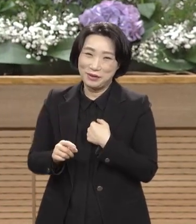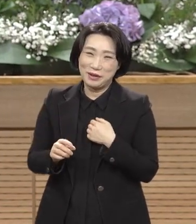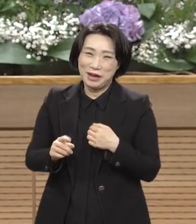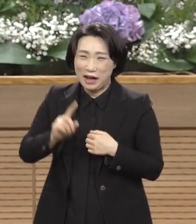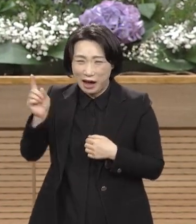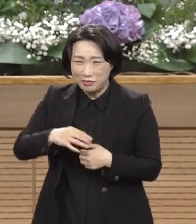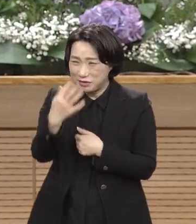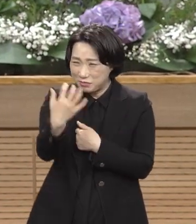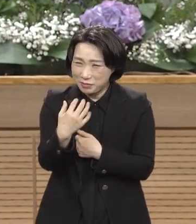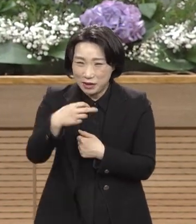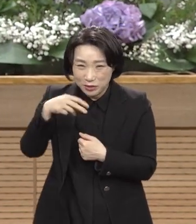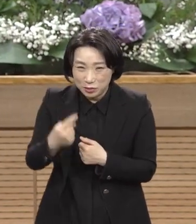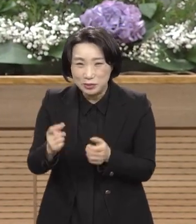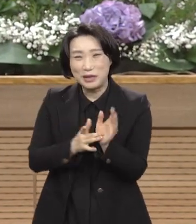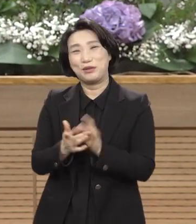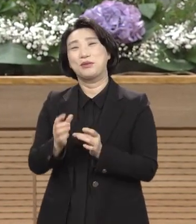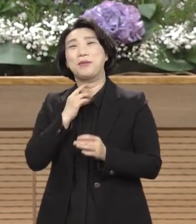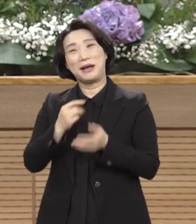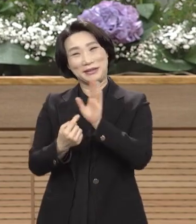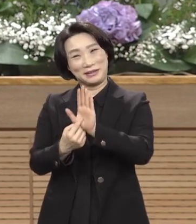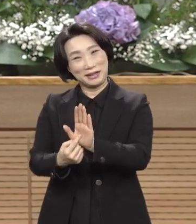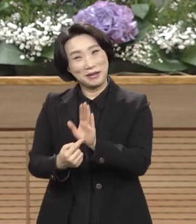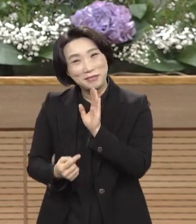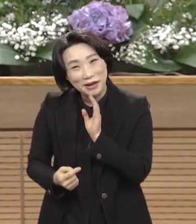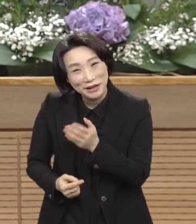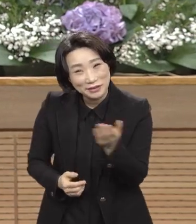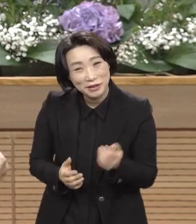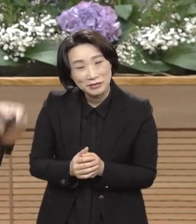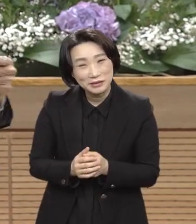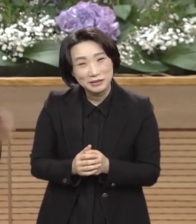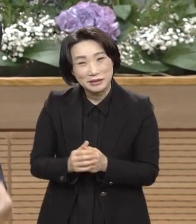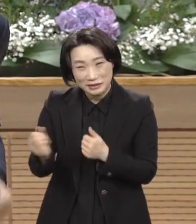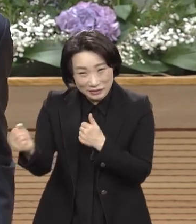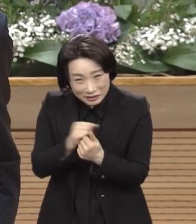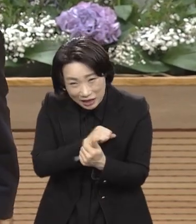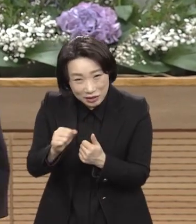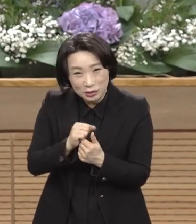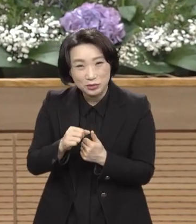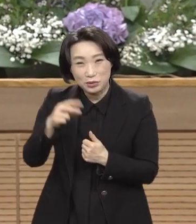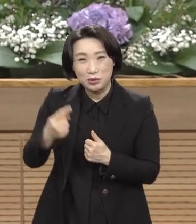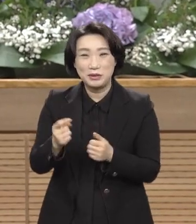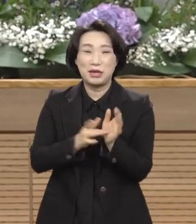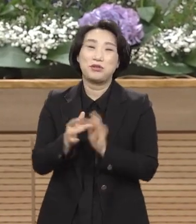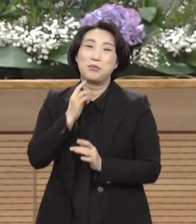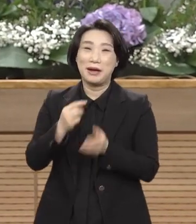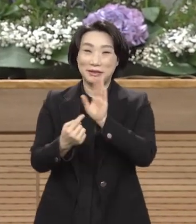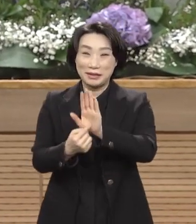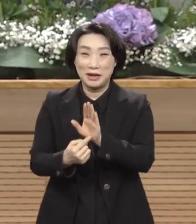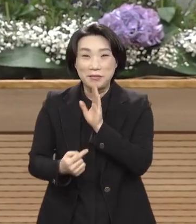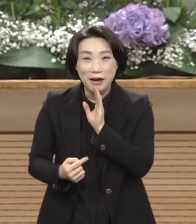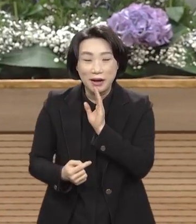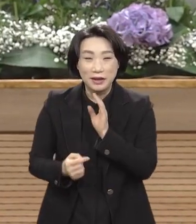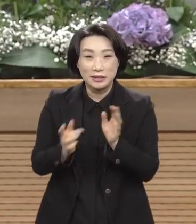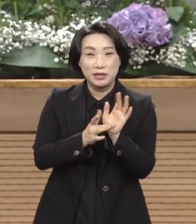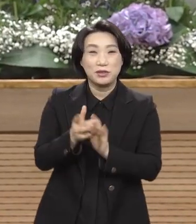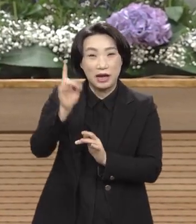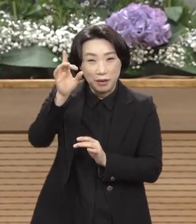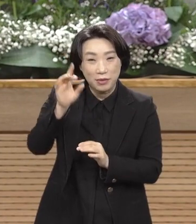핵박해도 어쩔 수 없어요. 때렸도 어쩔 수 없어요. 예수는 한 번 우리를 위해 죽으러